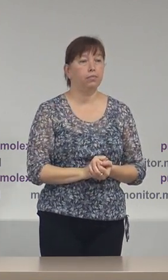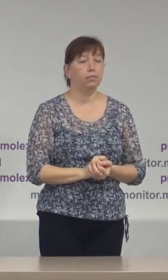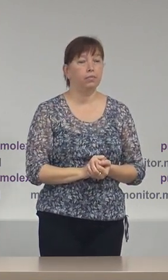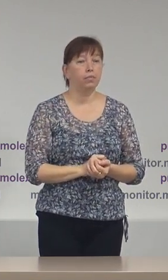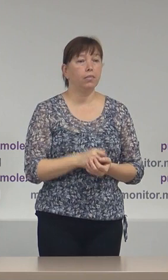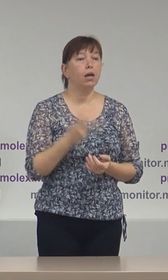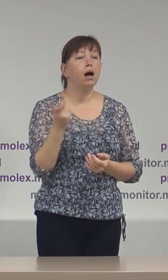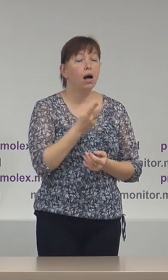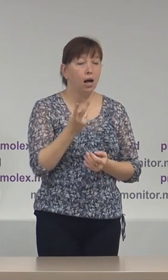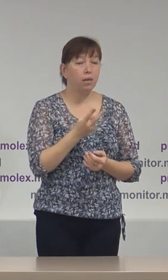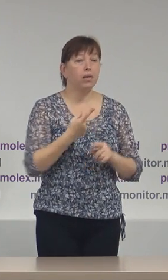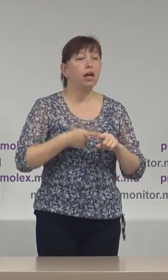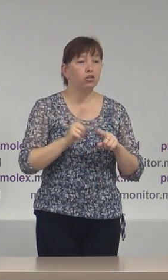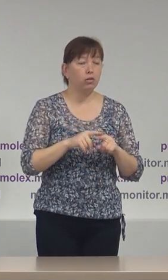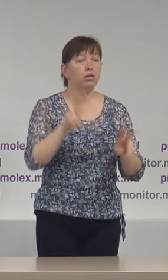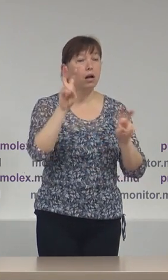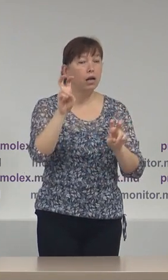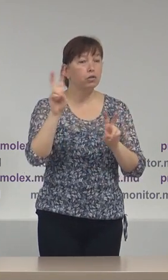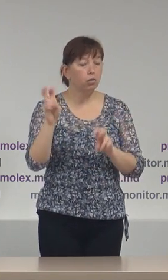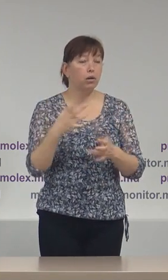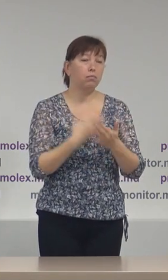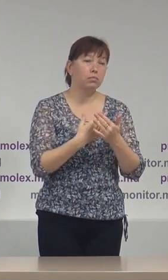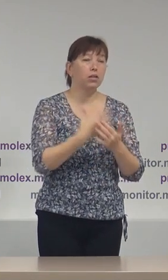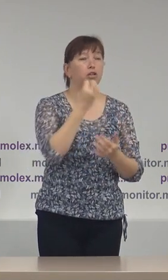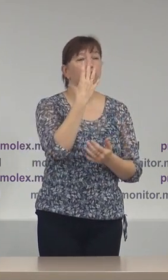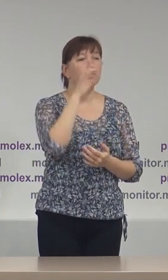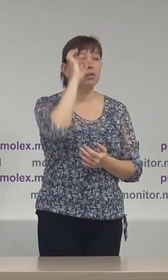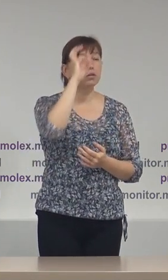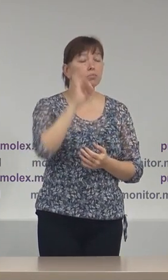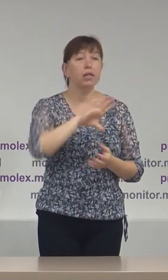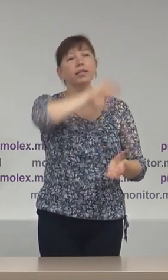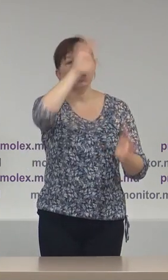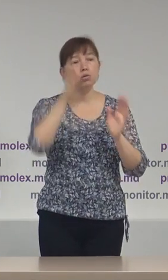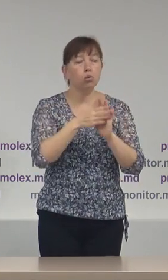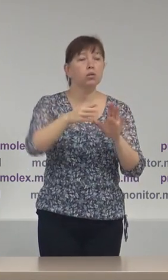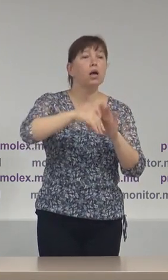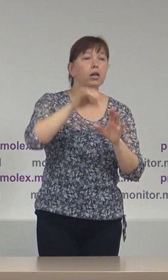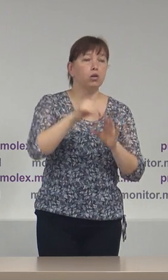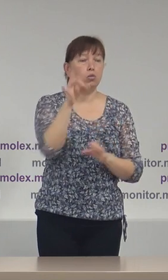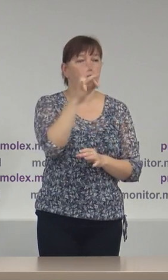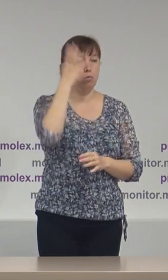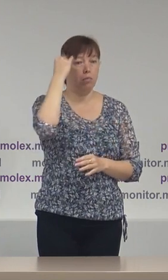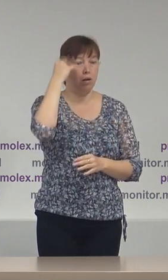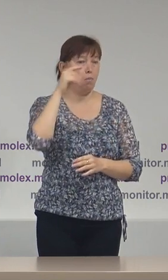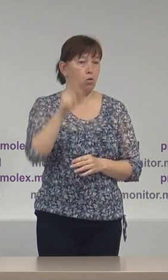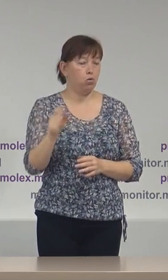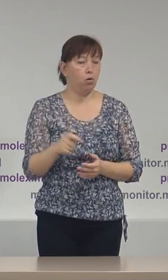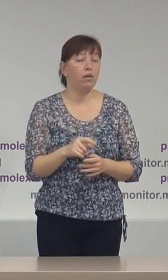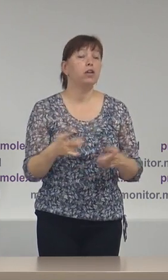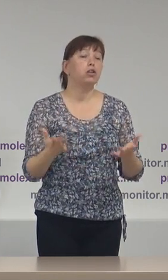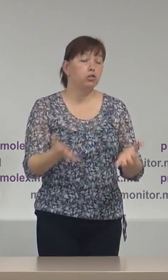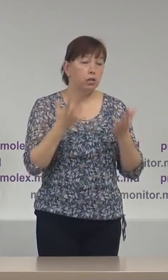Ambele aceste categorie reprezintă cam 15% din toți alegătorii din Republica Moldova și respectiv